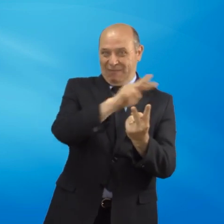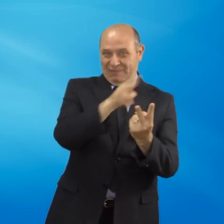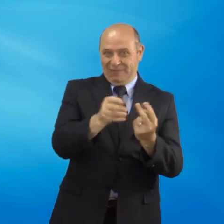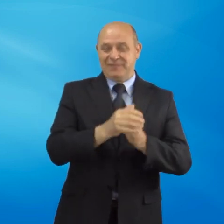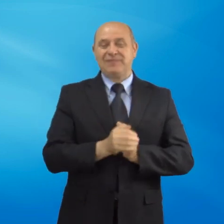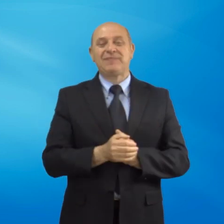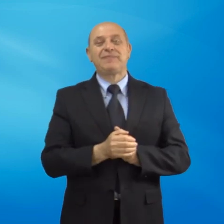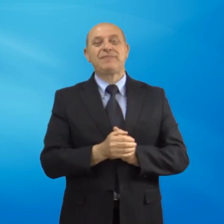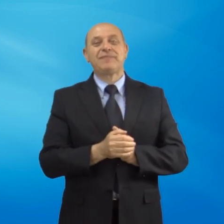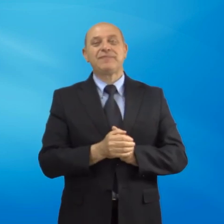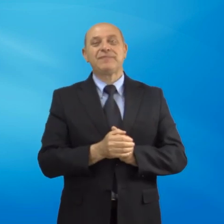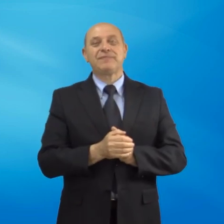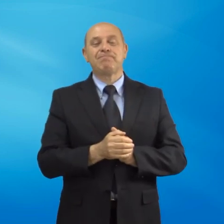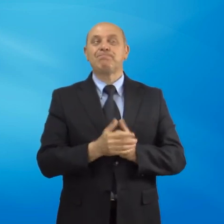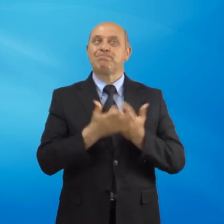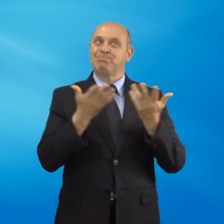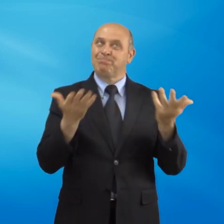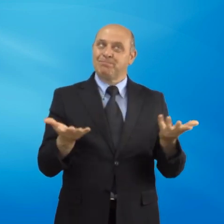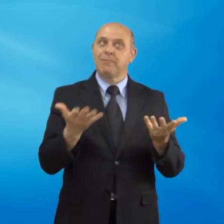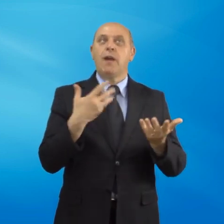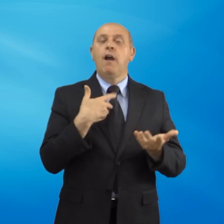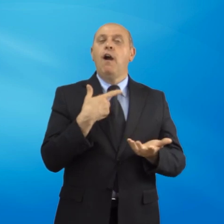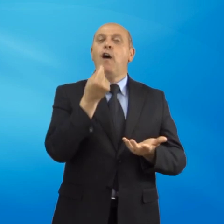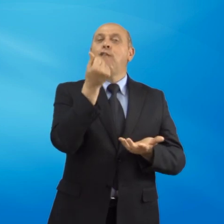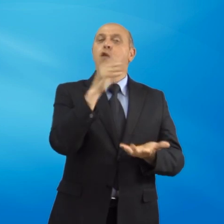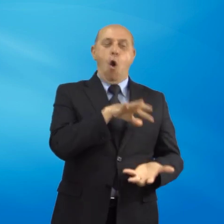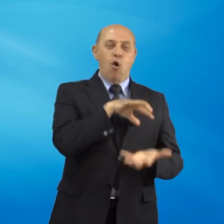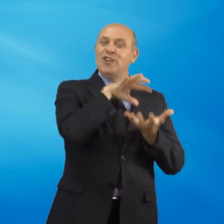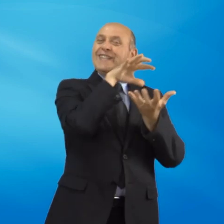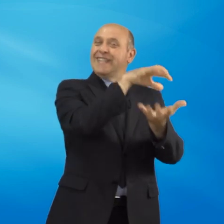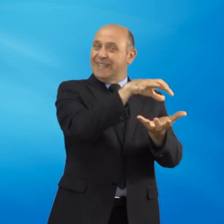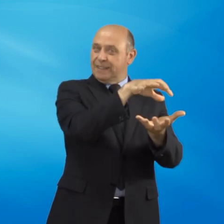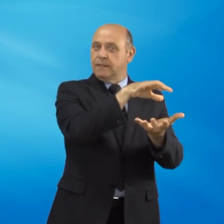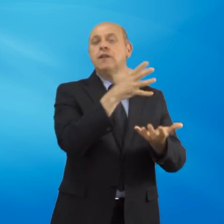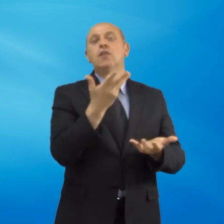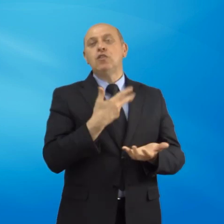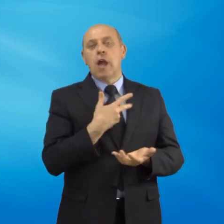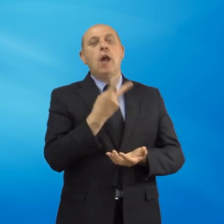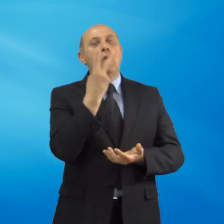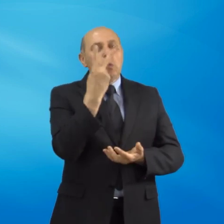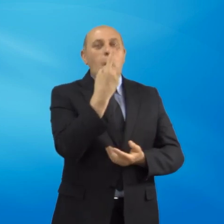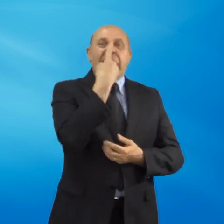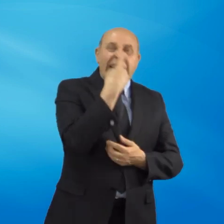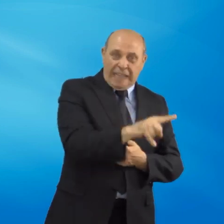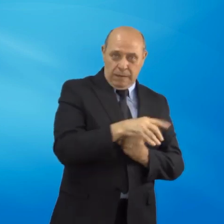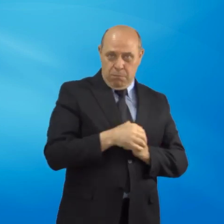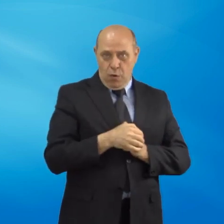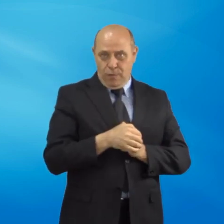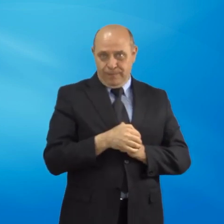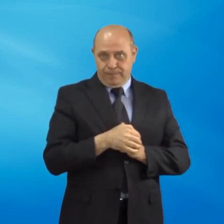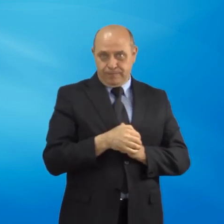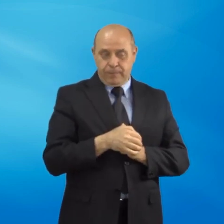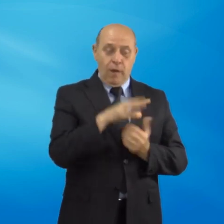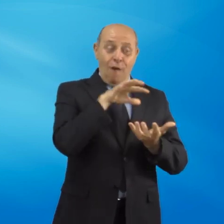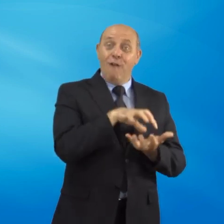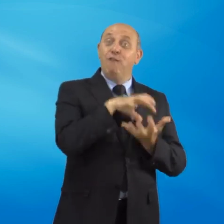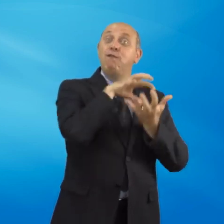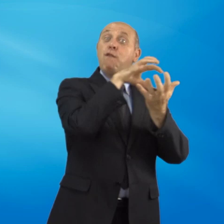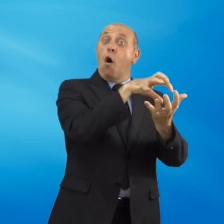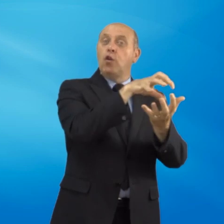Per quanto riguarda i fondi abbiamo due tipologie che sono il fondo per il diritto al